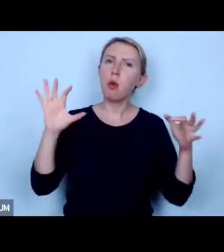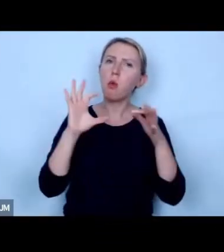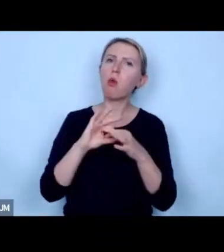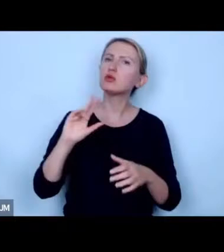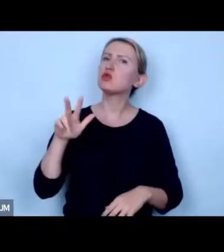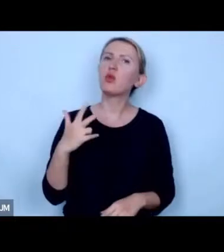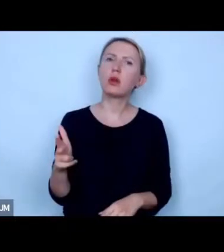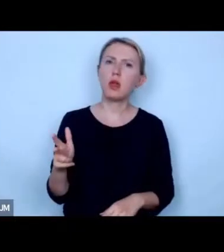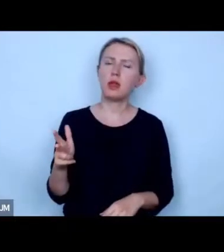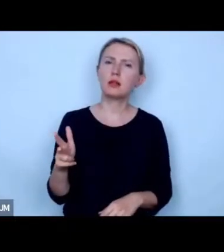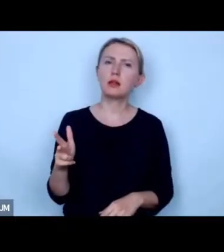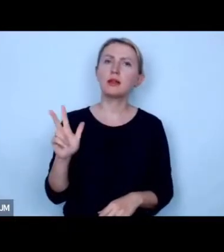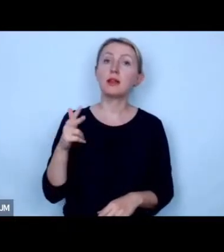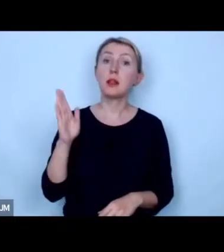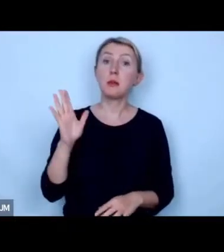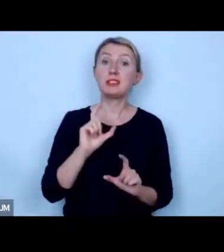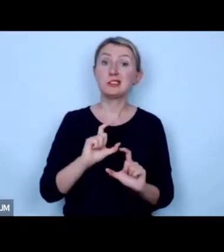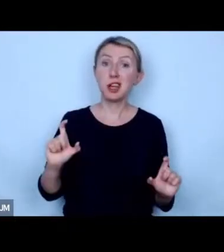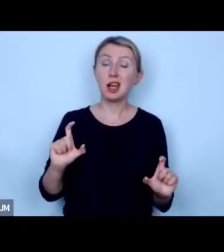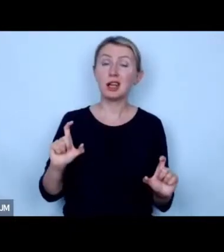którym momencie będzie ten moment kiedy